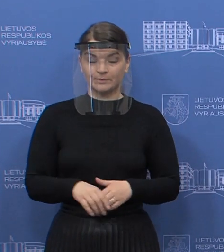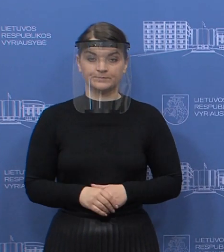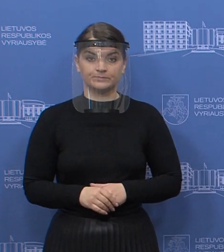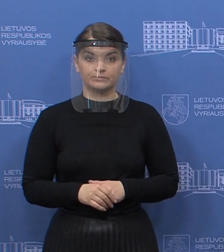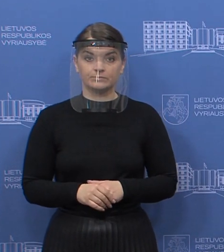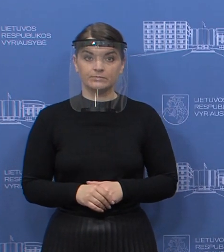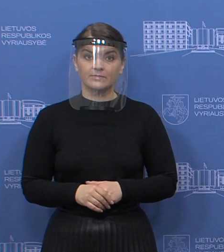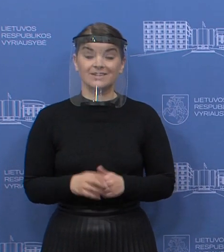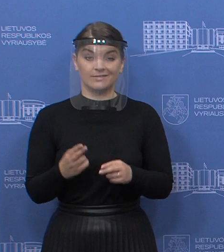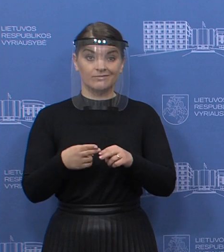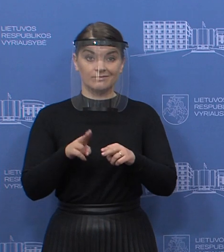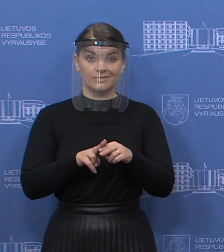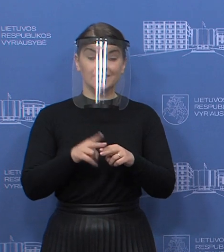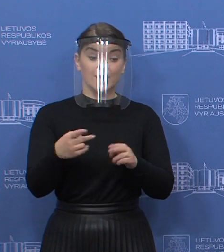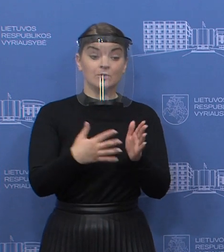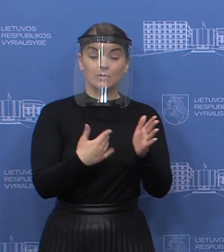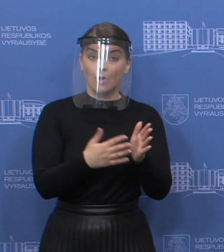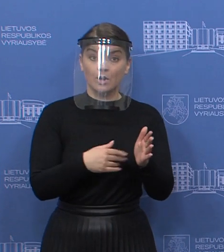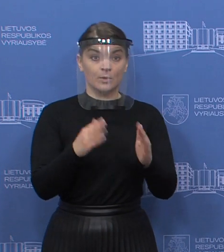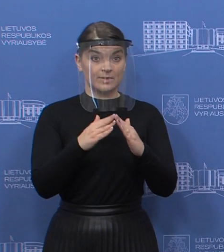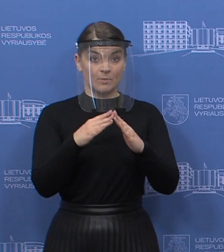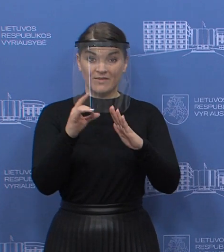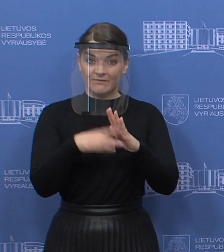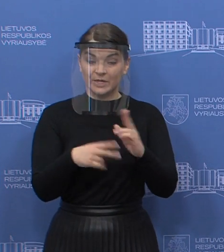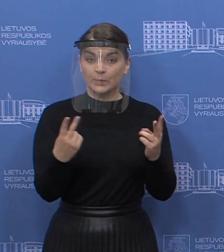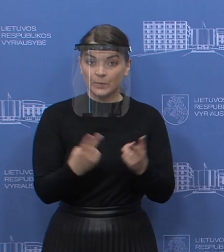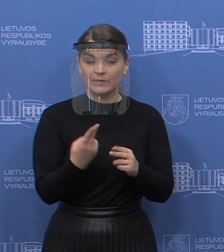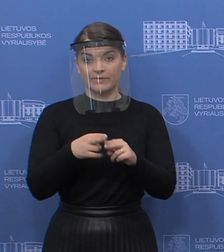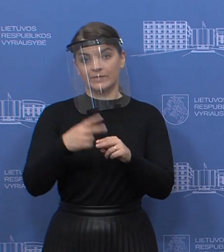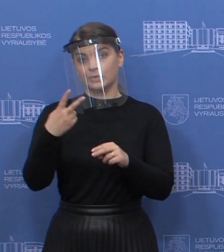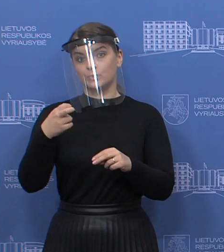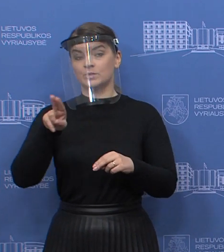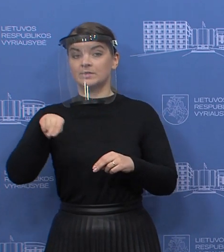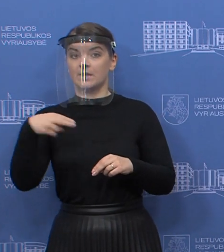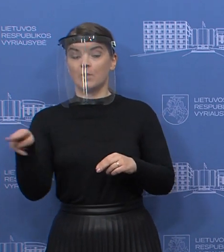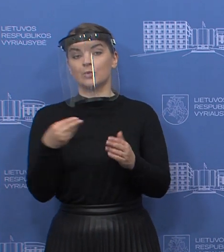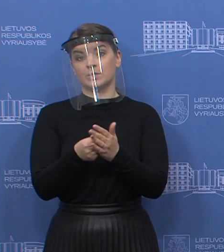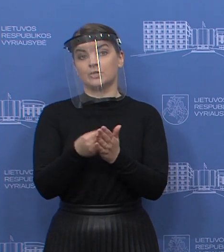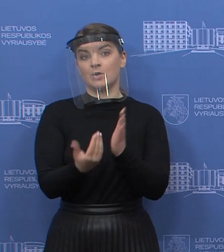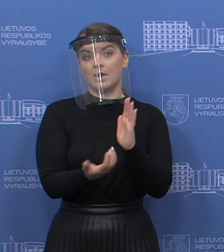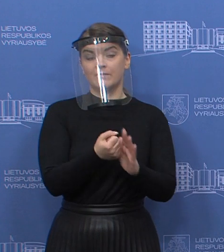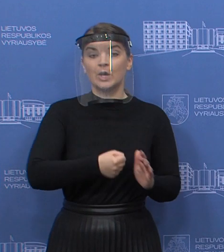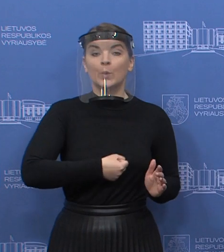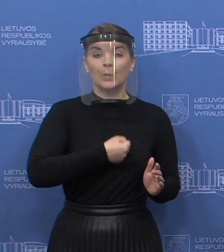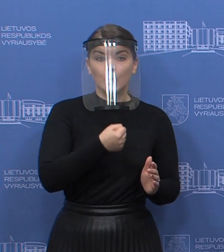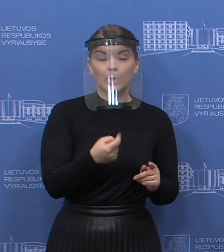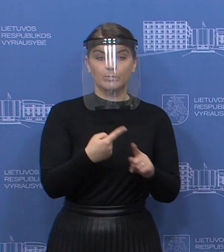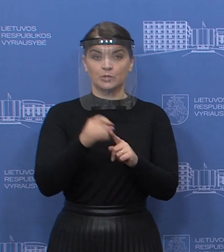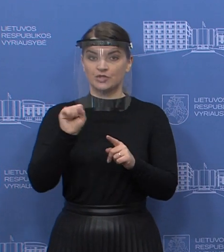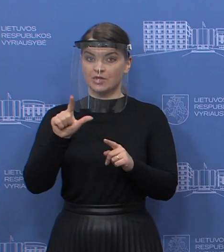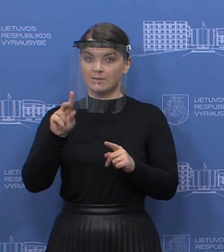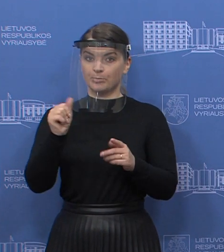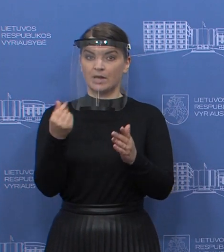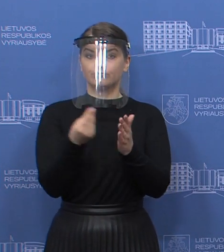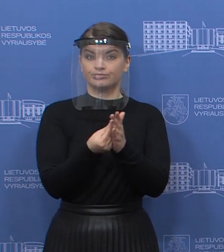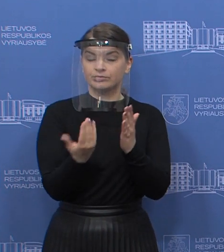ir toliau, dėl to priimtas sprendimas, vienkartiniai 200 eurų išmoka, tai lėčia ir senatvės pensijininkos, ir iš šalpos pensijų gavėjus,